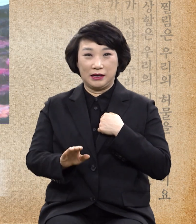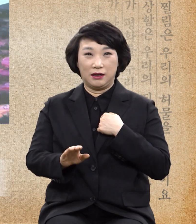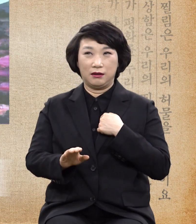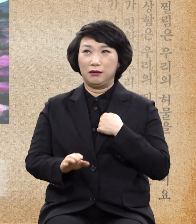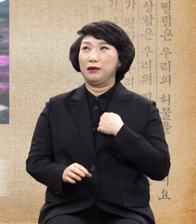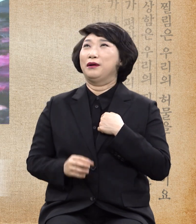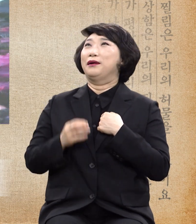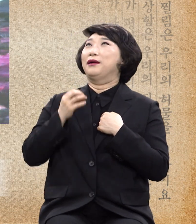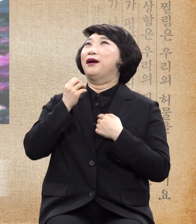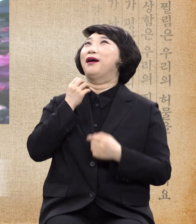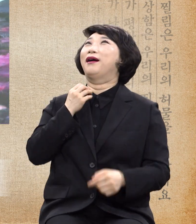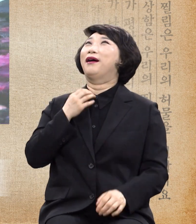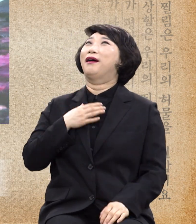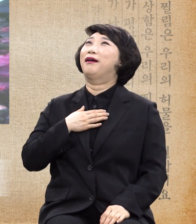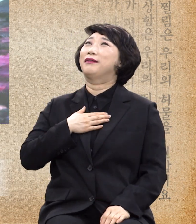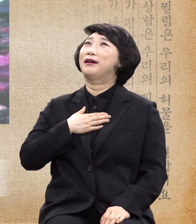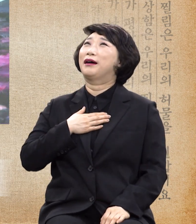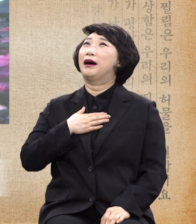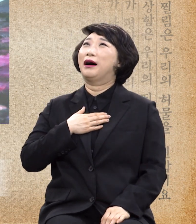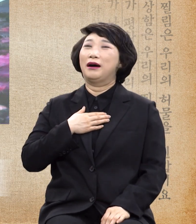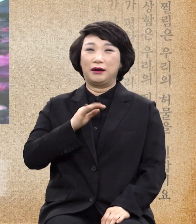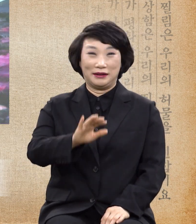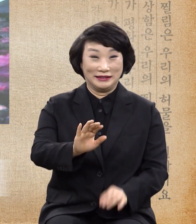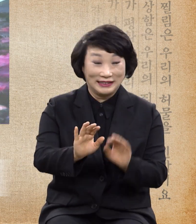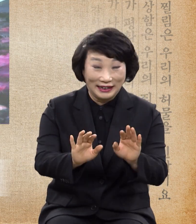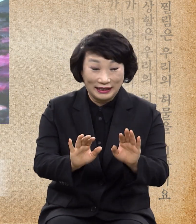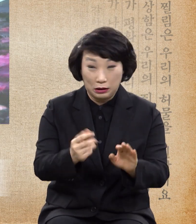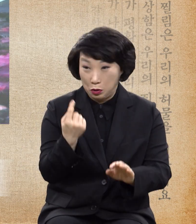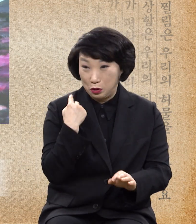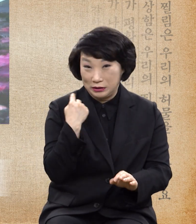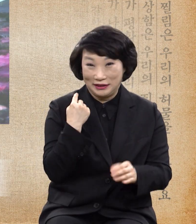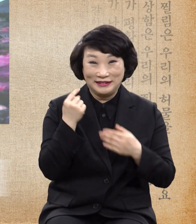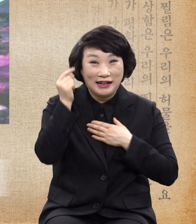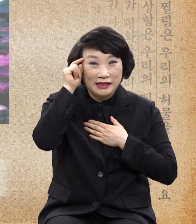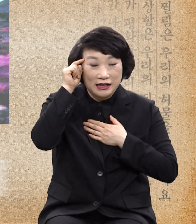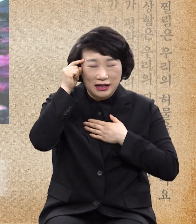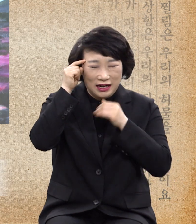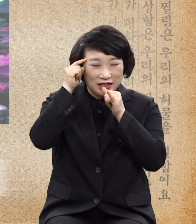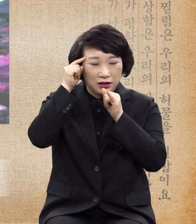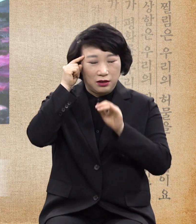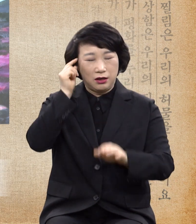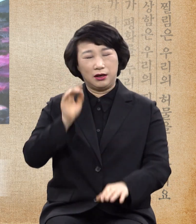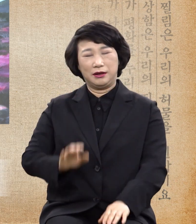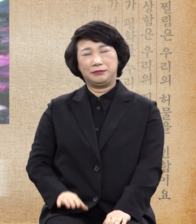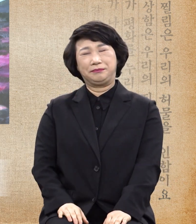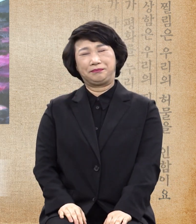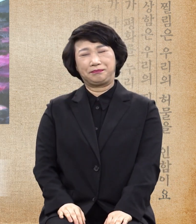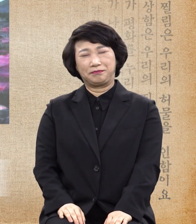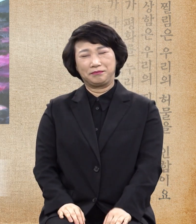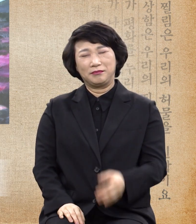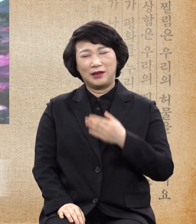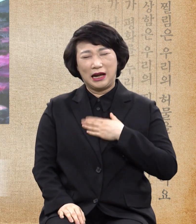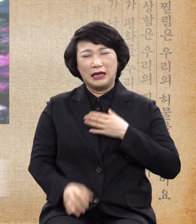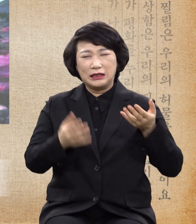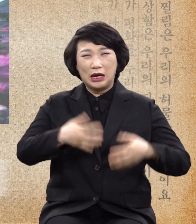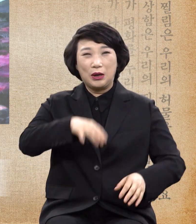내가 어적기도 가만히 생각해버렸어요 나는 충청도 부여 땅에서